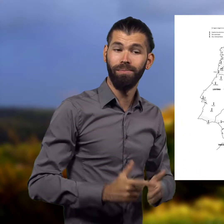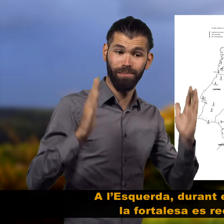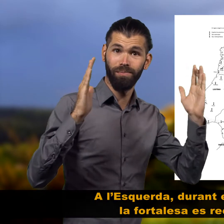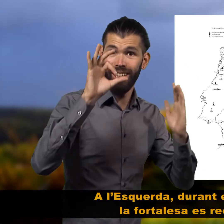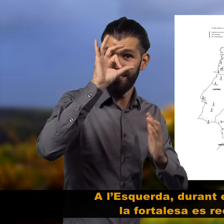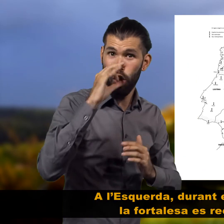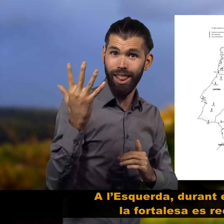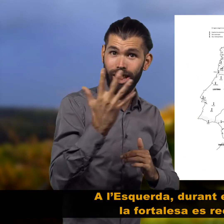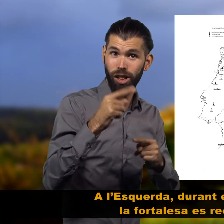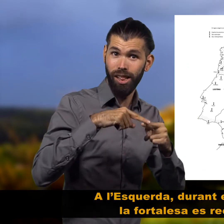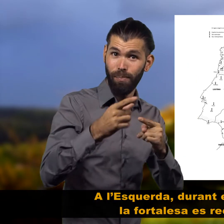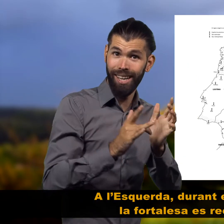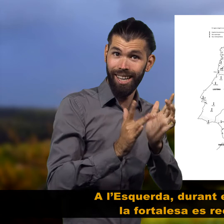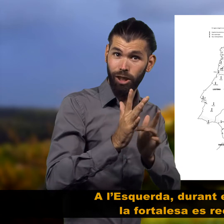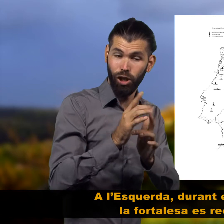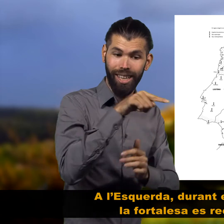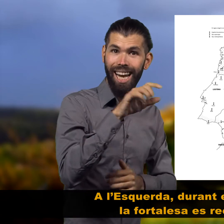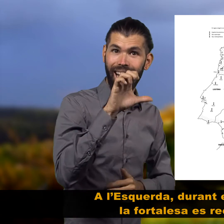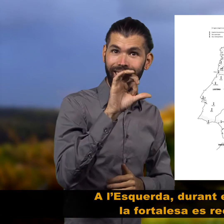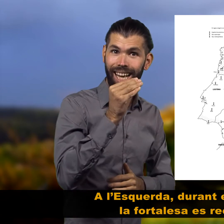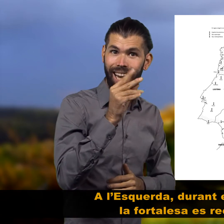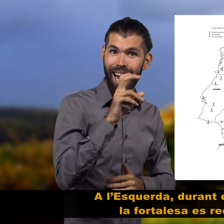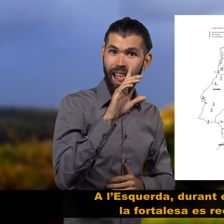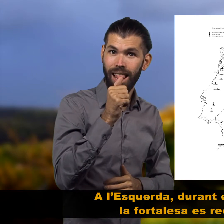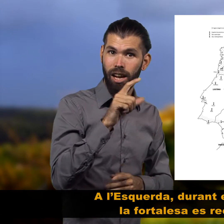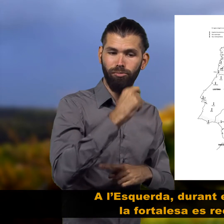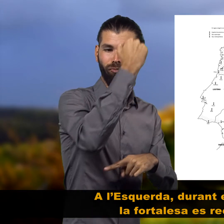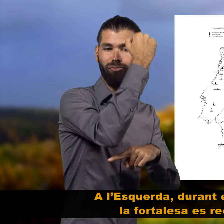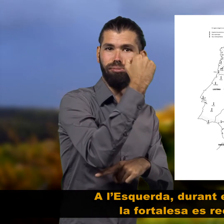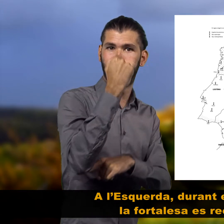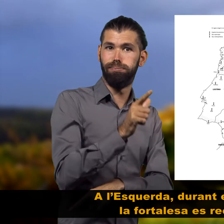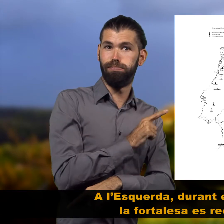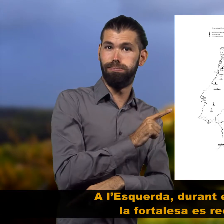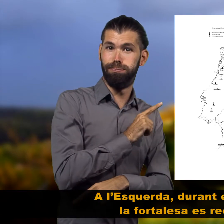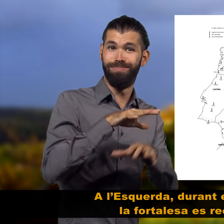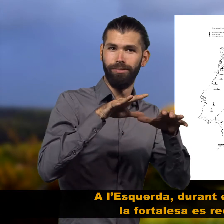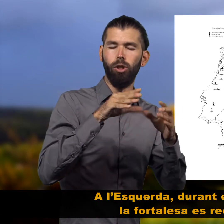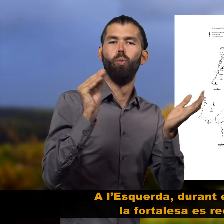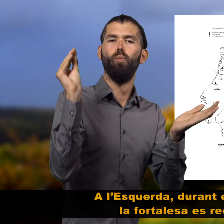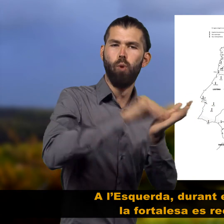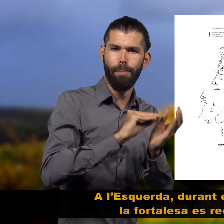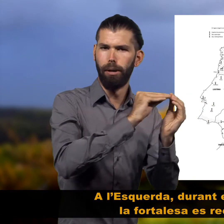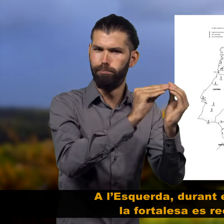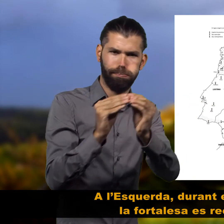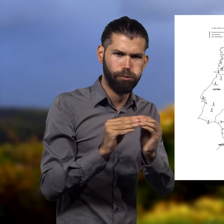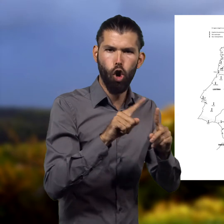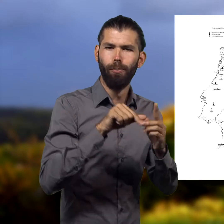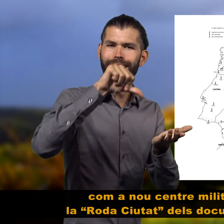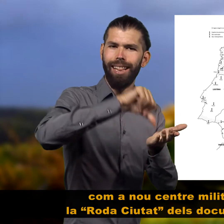A l'esquerda, durant el segle V després de Crist, la fortalesa es reorganitza com a nou centre militar i territorial, la